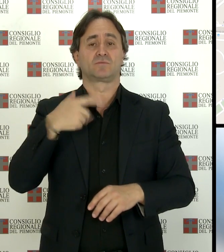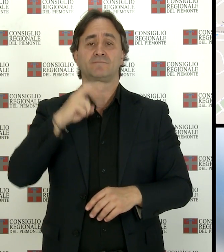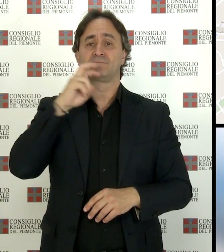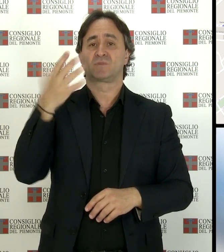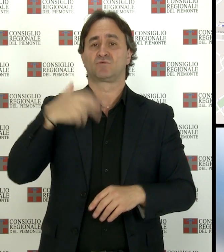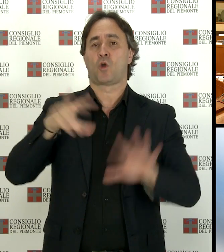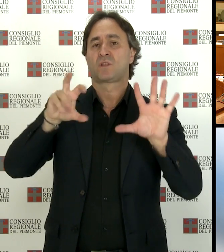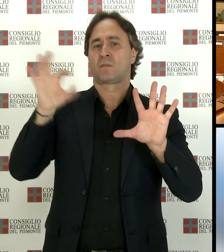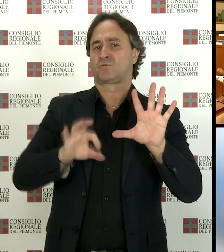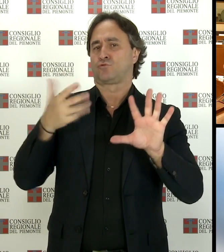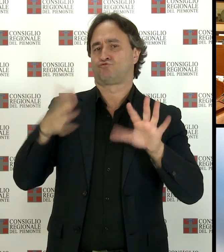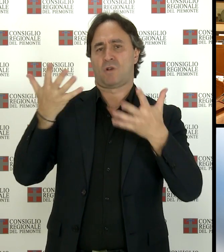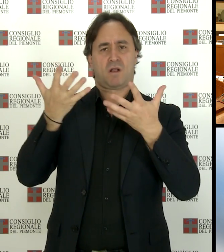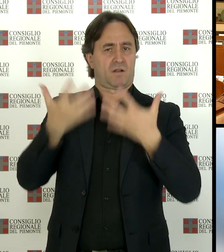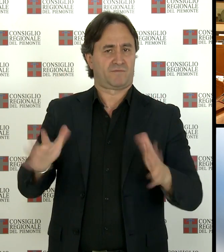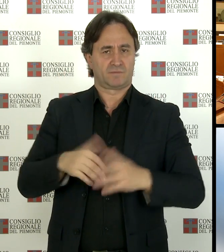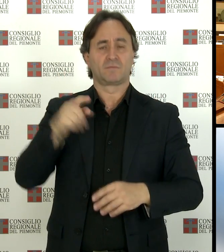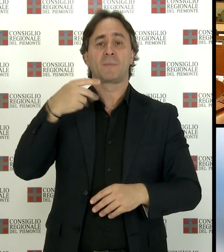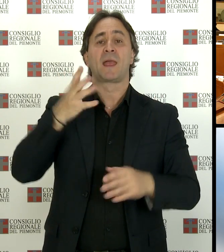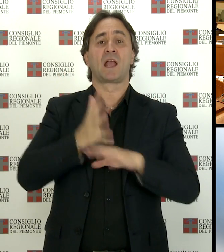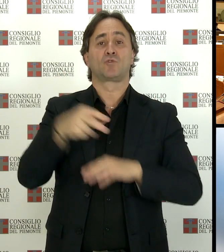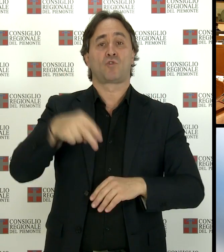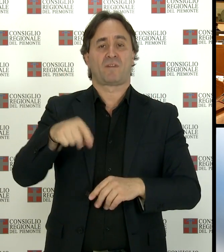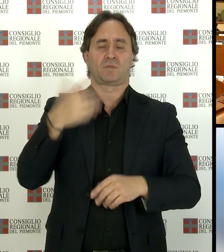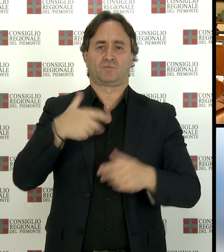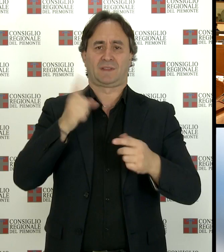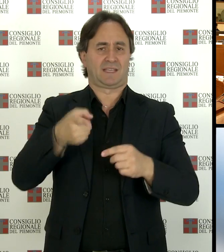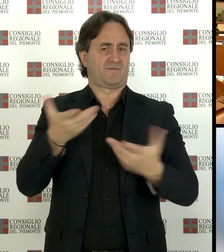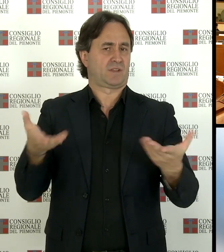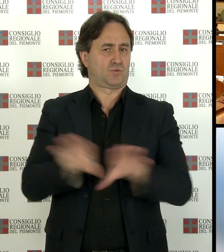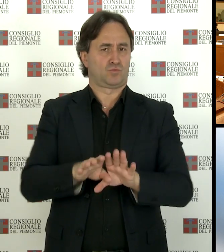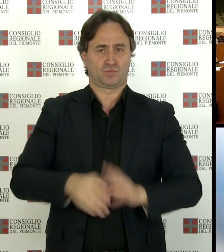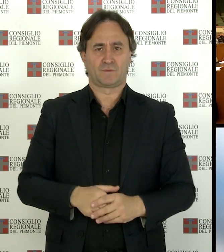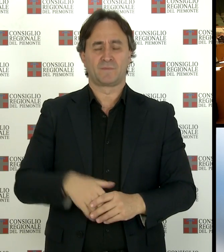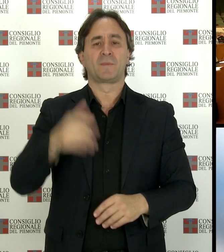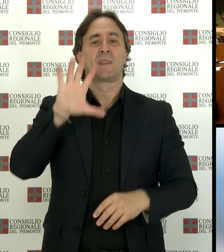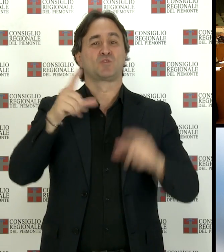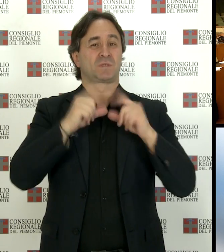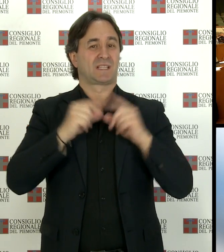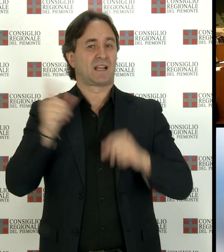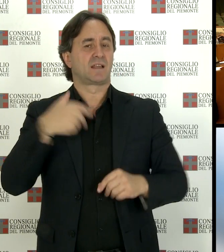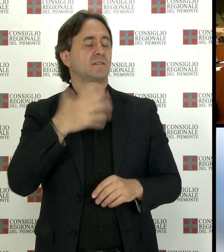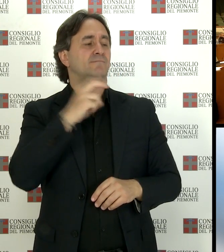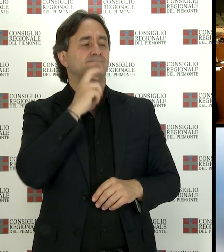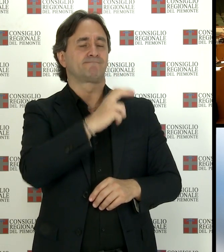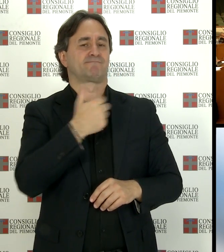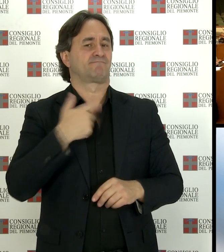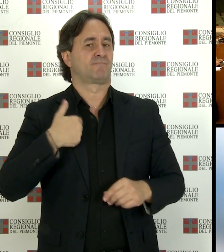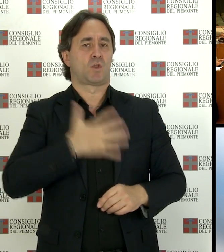novembre durante il dibattito il movimento 5 stelle ha ribadito la propria contrarietà all'opera favorevoli il partito democratico e